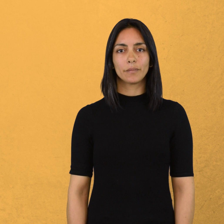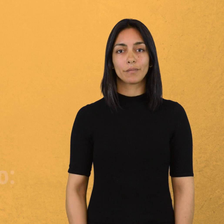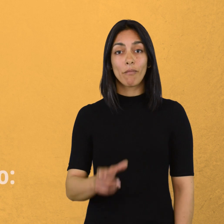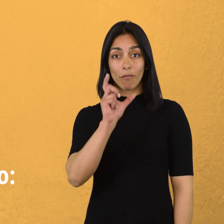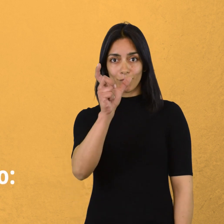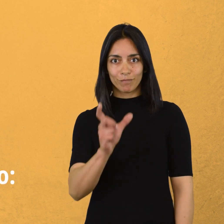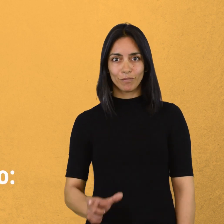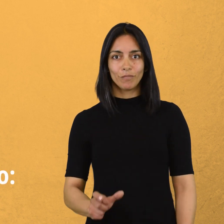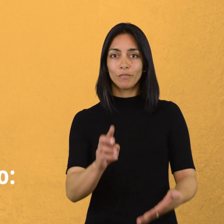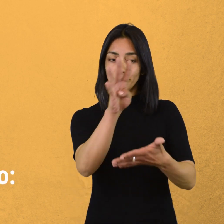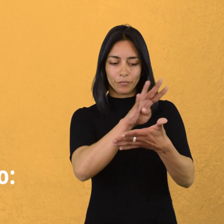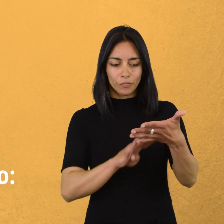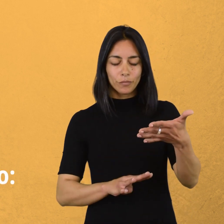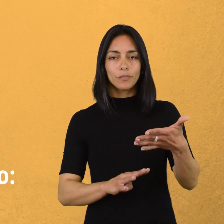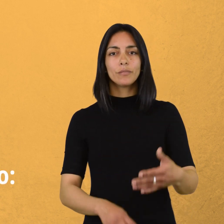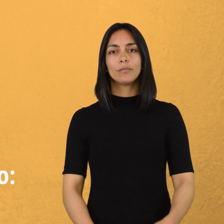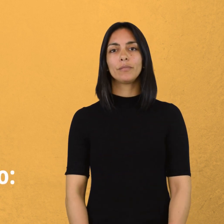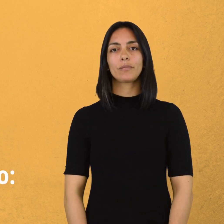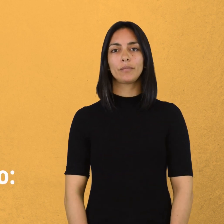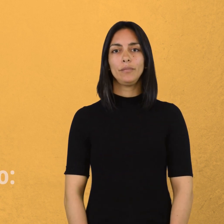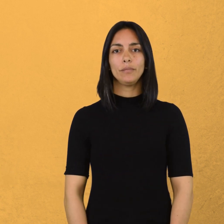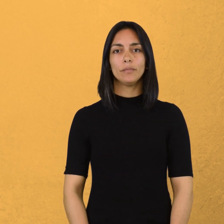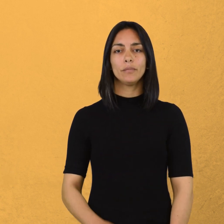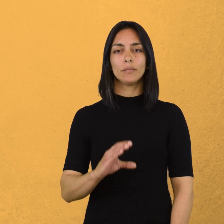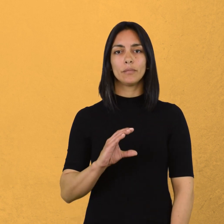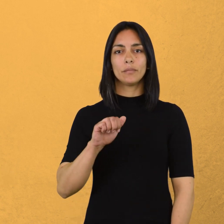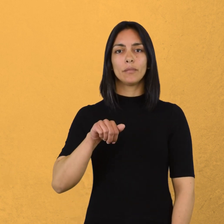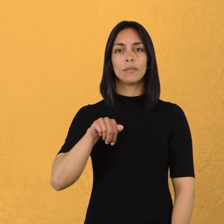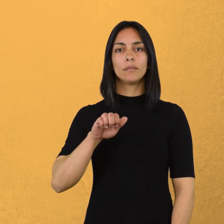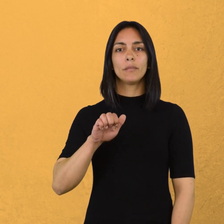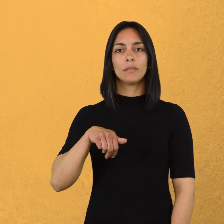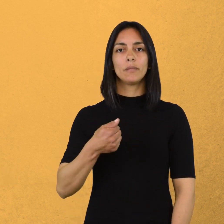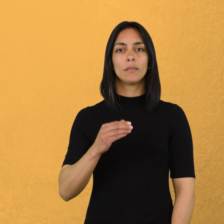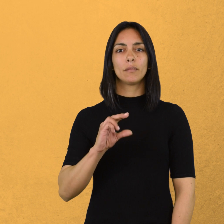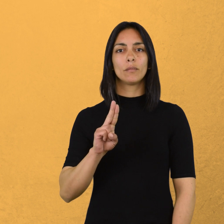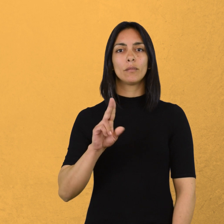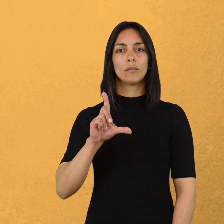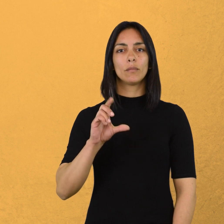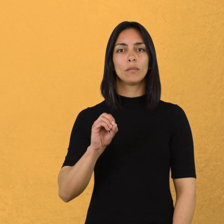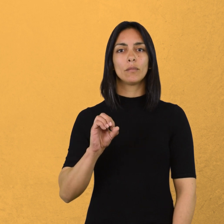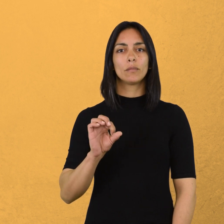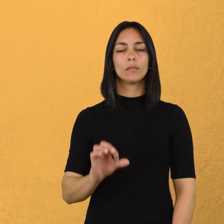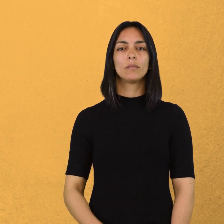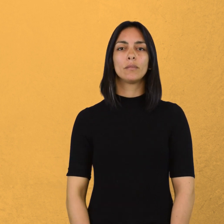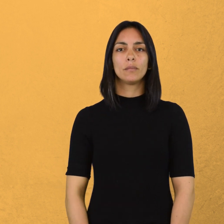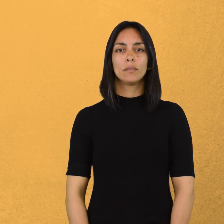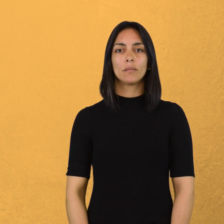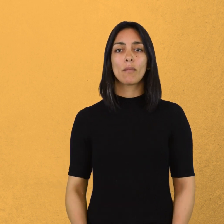Vocabulario del texto Cenáculos Reunión de pocas personas,